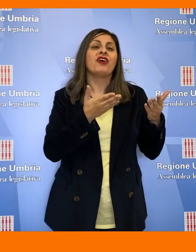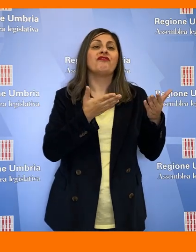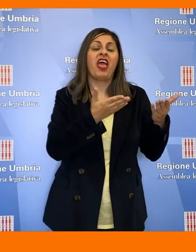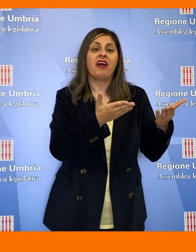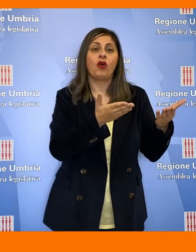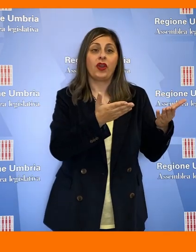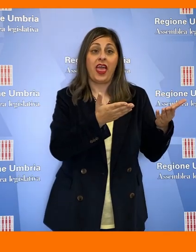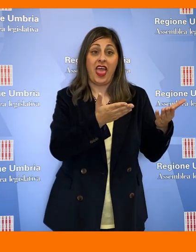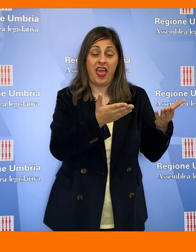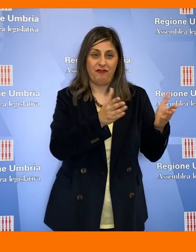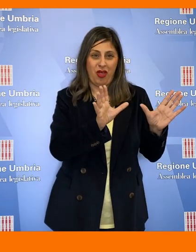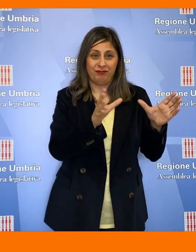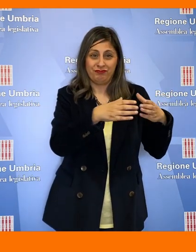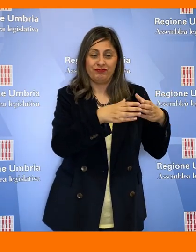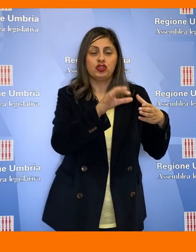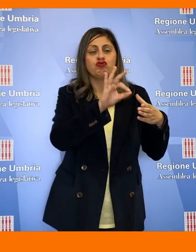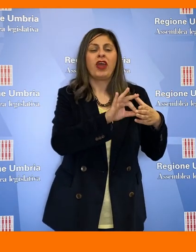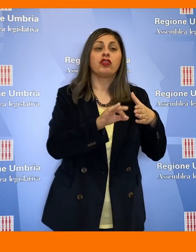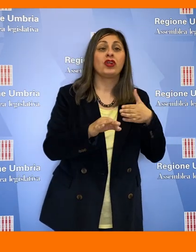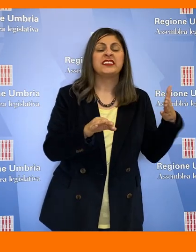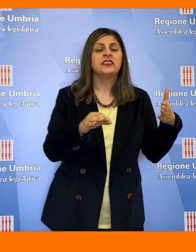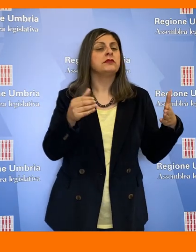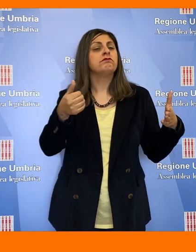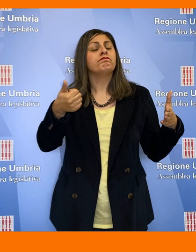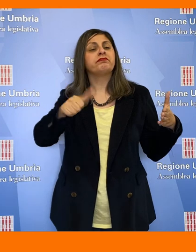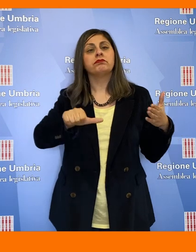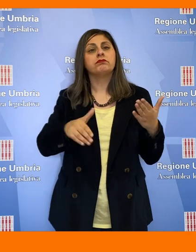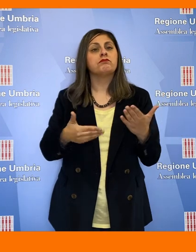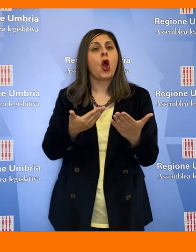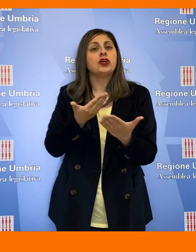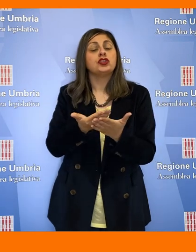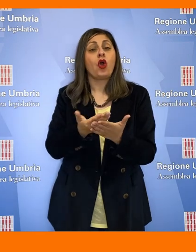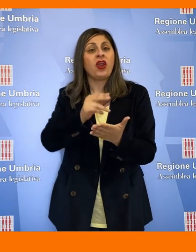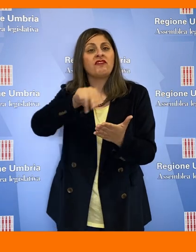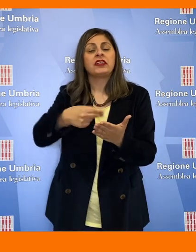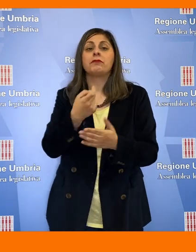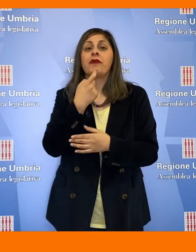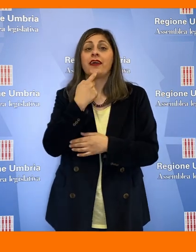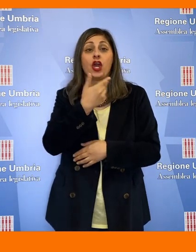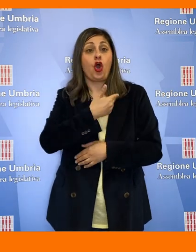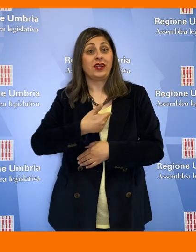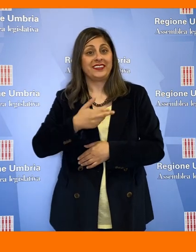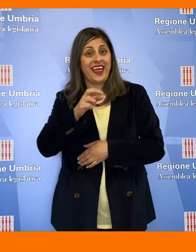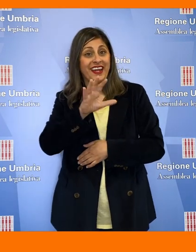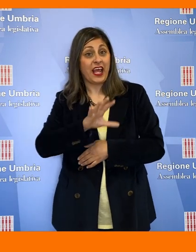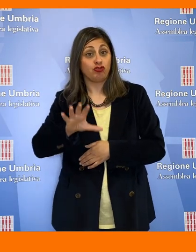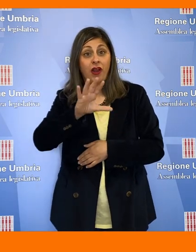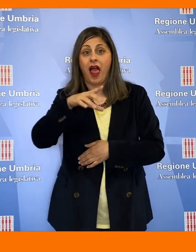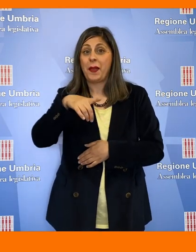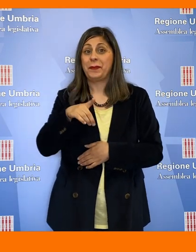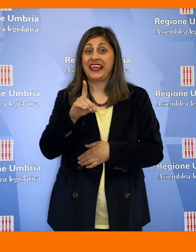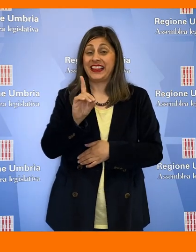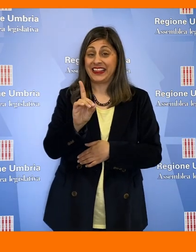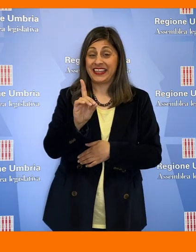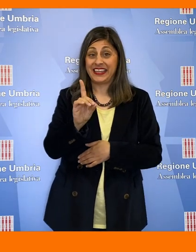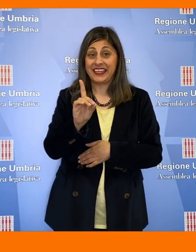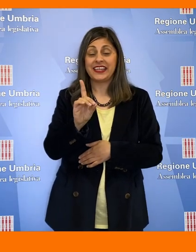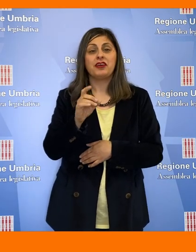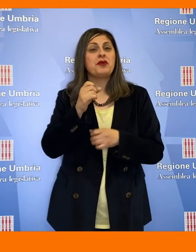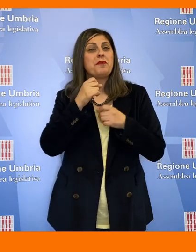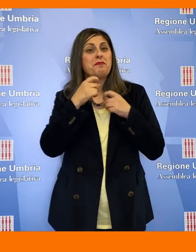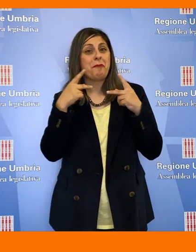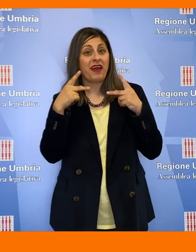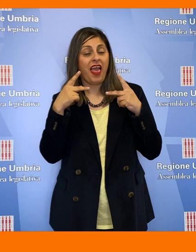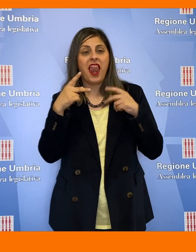voti favorevoli da parte del centro-sinistra la mozione firmata dai consiglieri regionali del Partito Democratico,